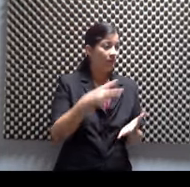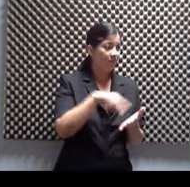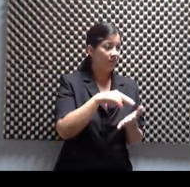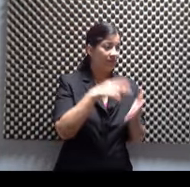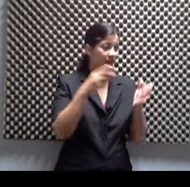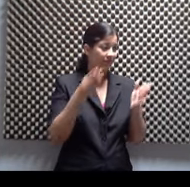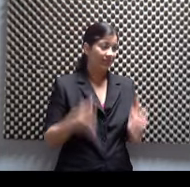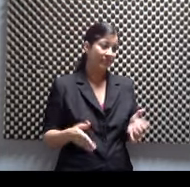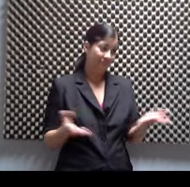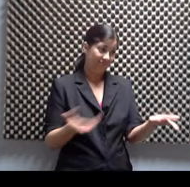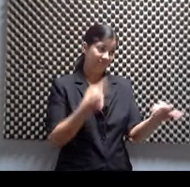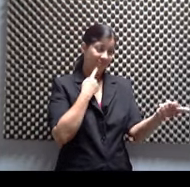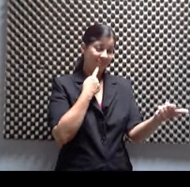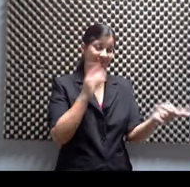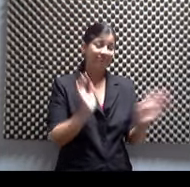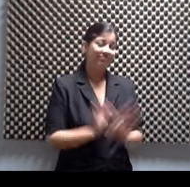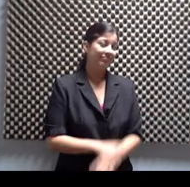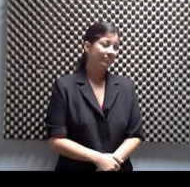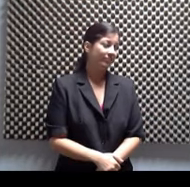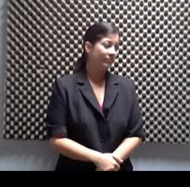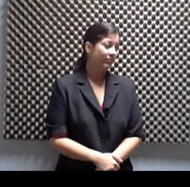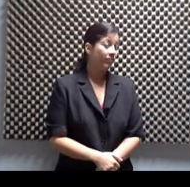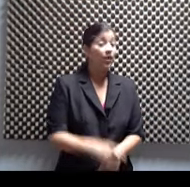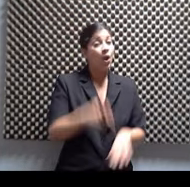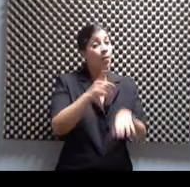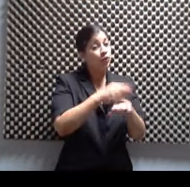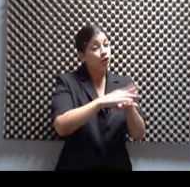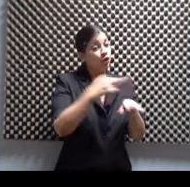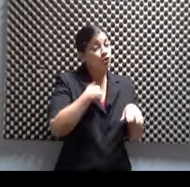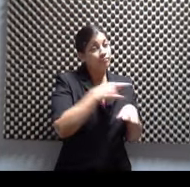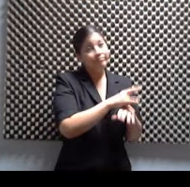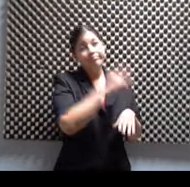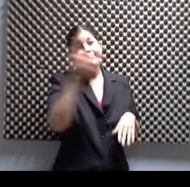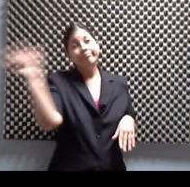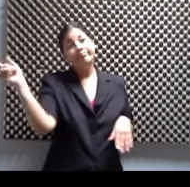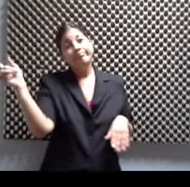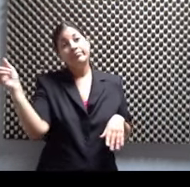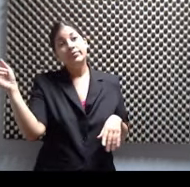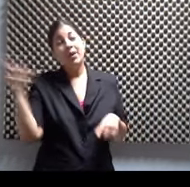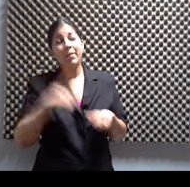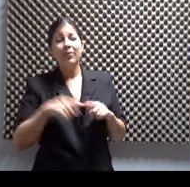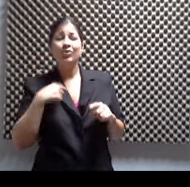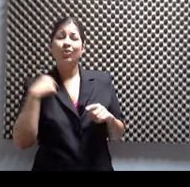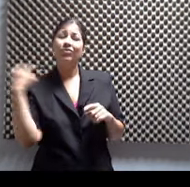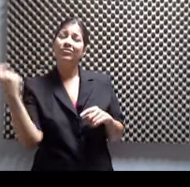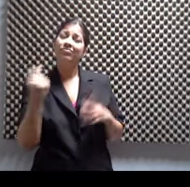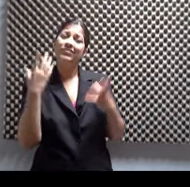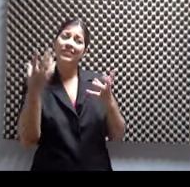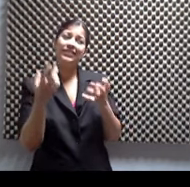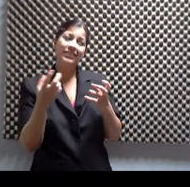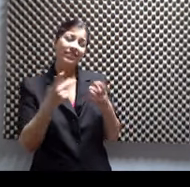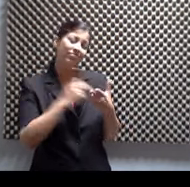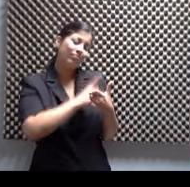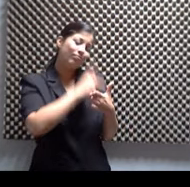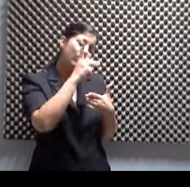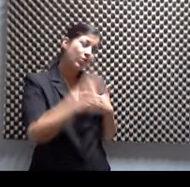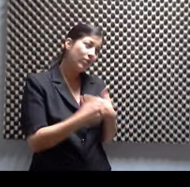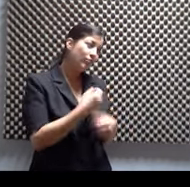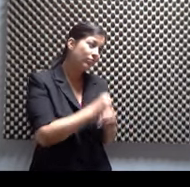Danzante. Después que me fui de Puerto Rico, siempre quise hacer un proyecto de algo más. O sea, que yo